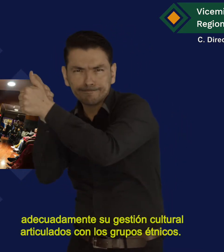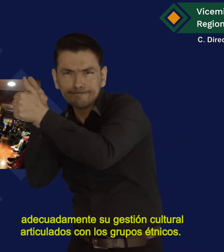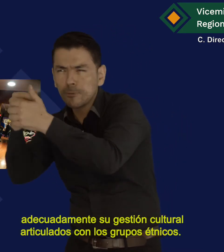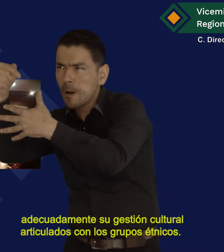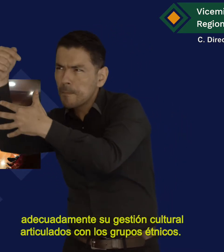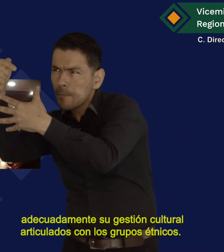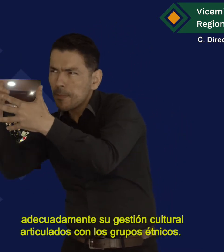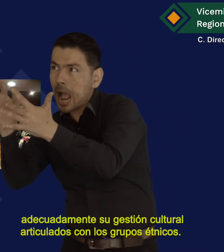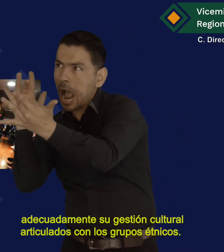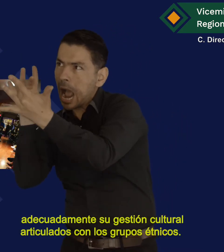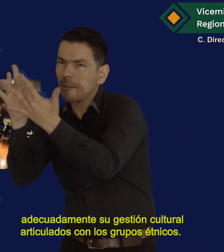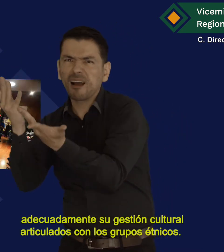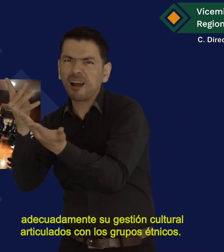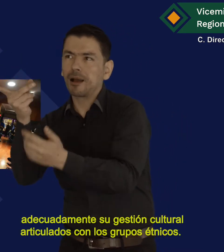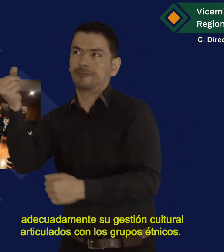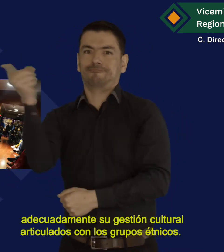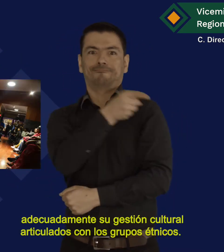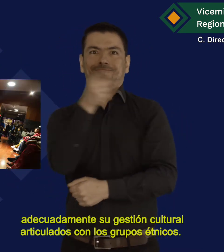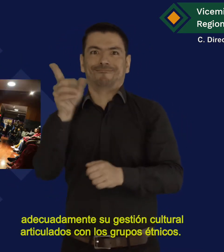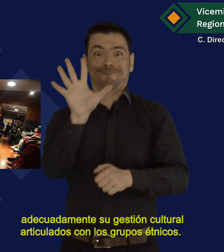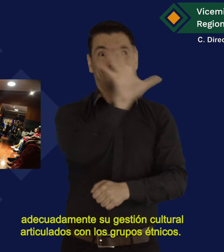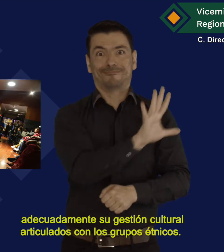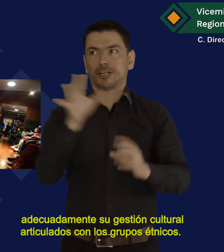Articulados con los grupos étnicos